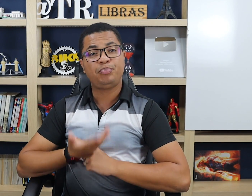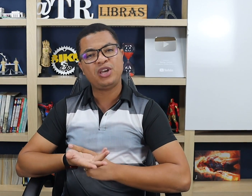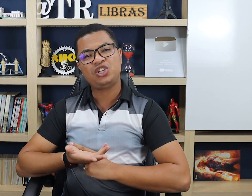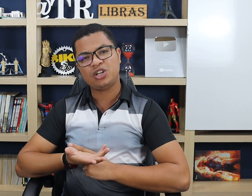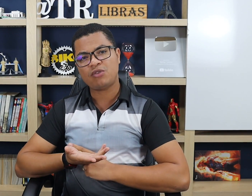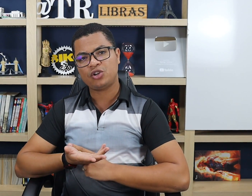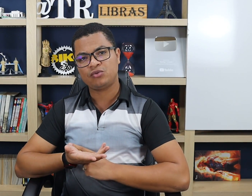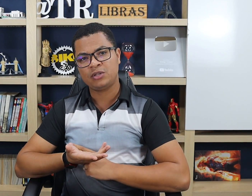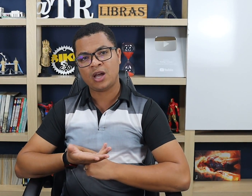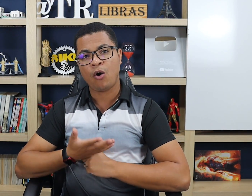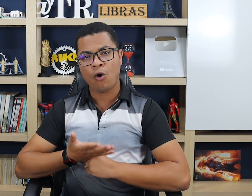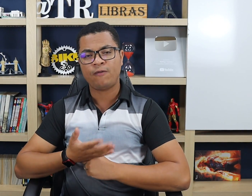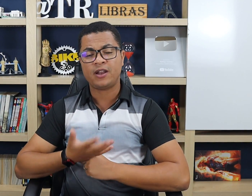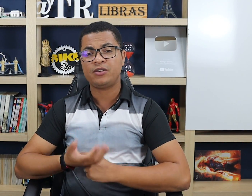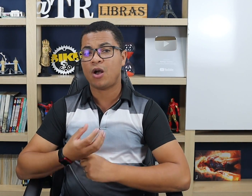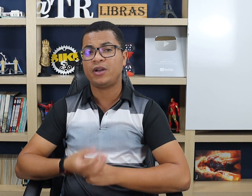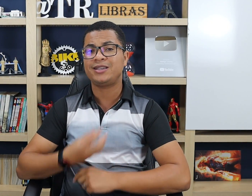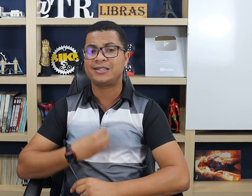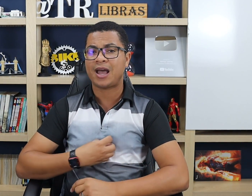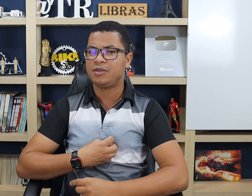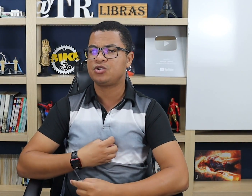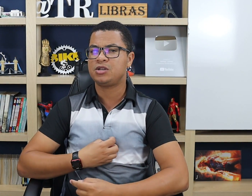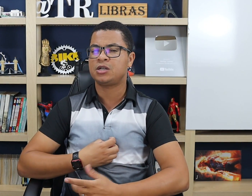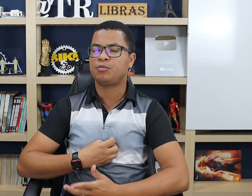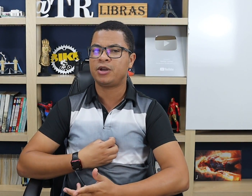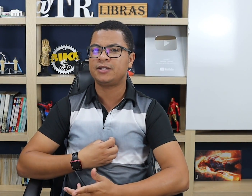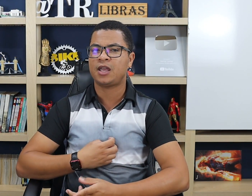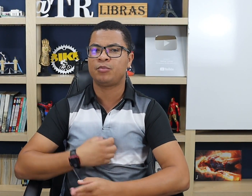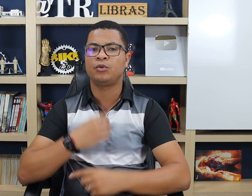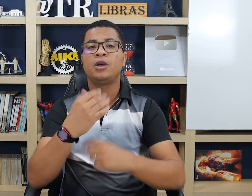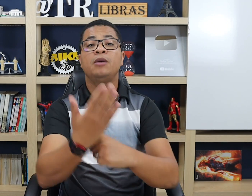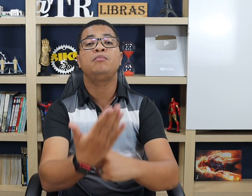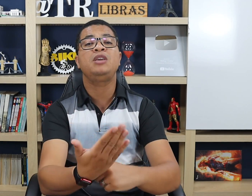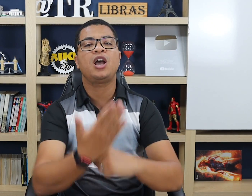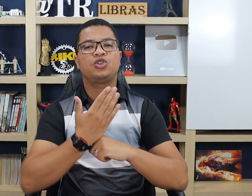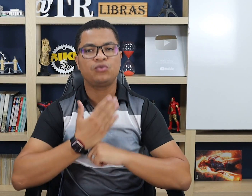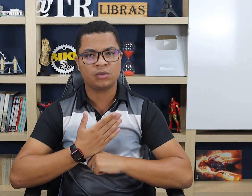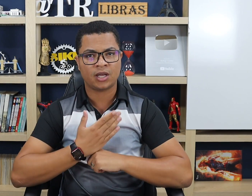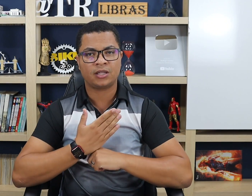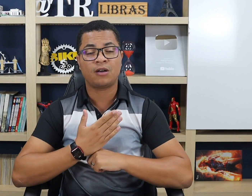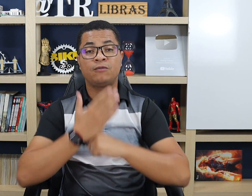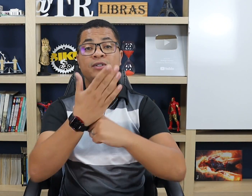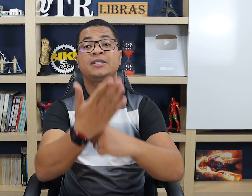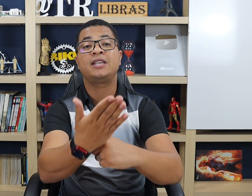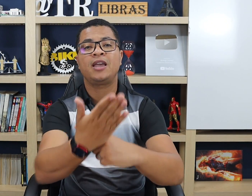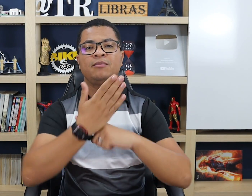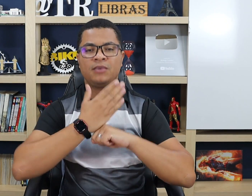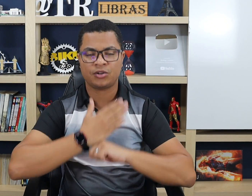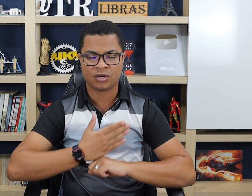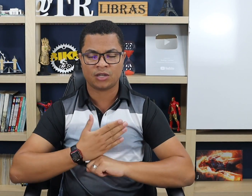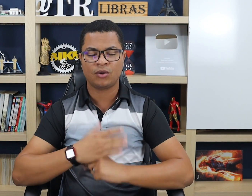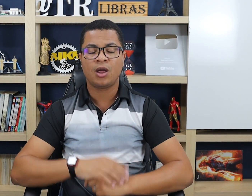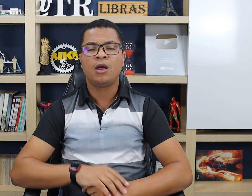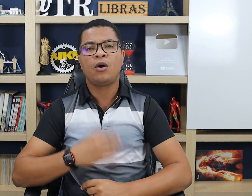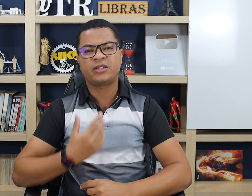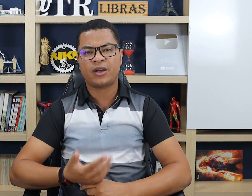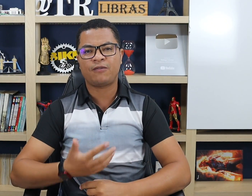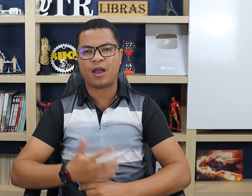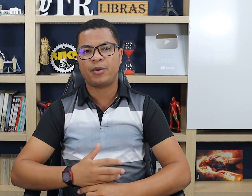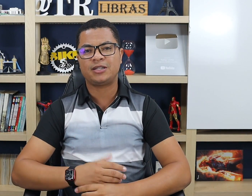pedindo ajuda ou falando que alguém está me ajudando. Por exemplo, me ajuda. Então, você me ajudando. Ou se eu quero falar, por